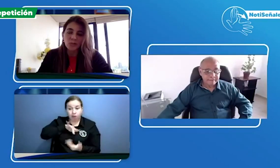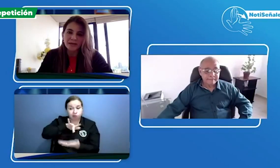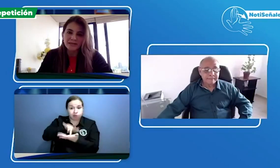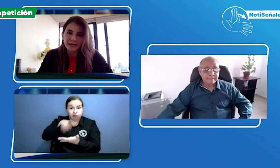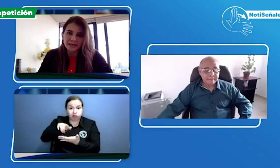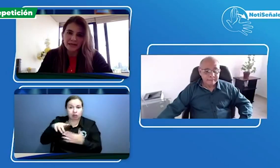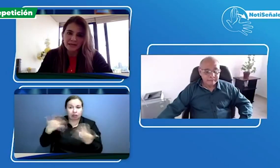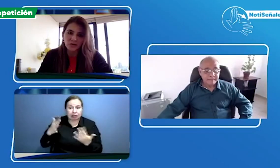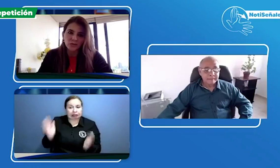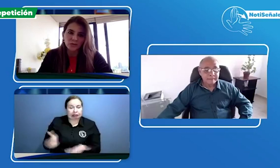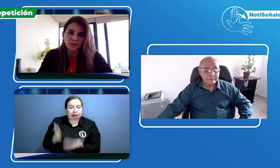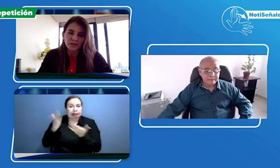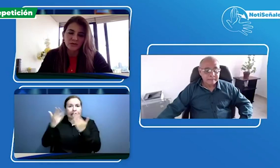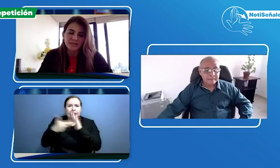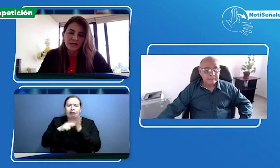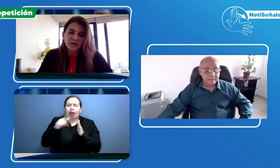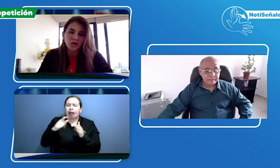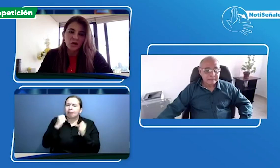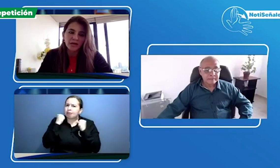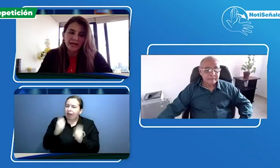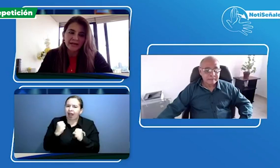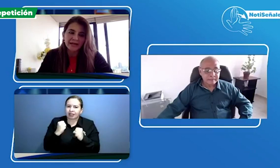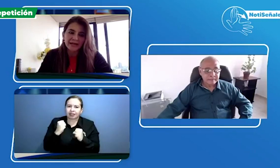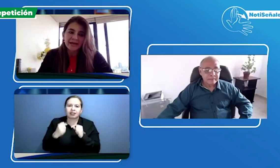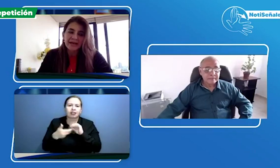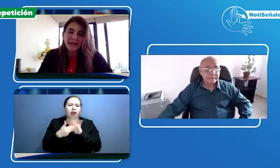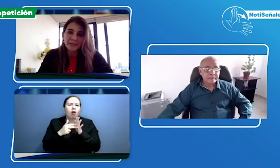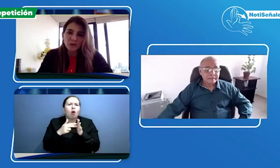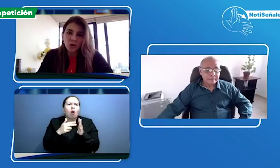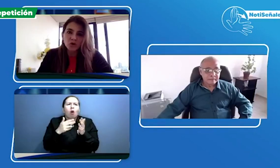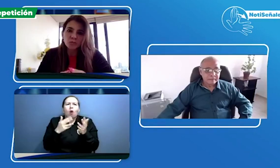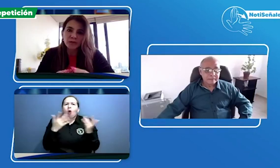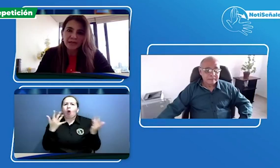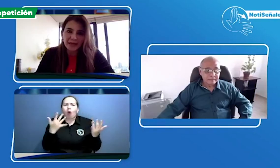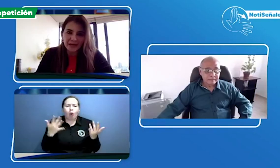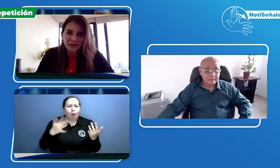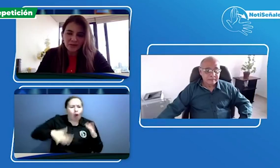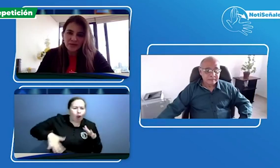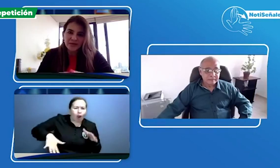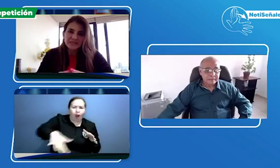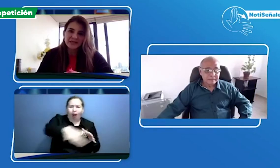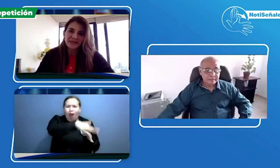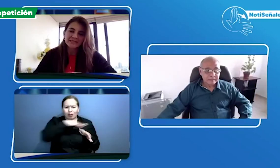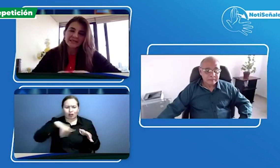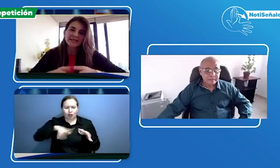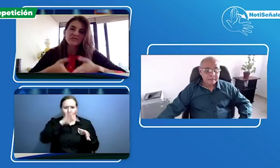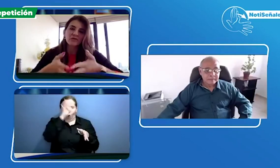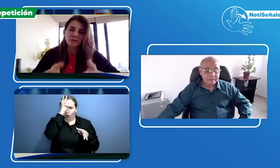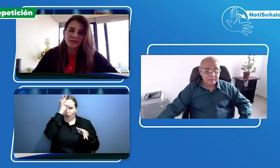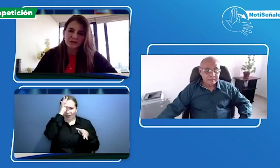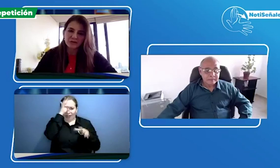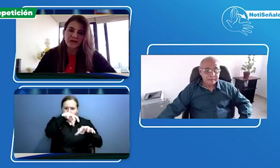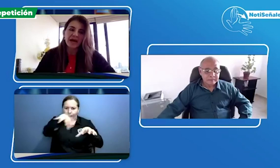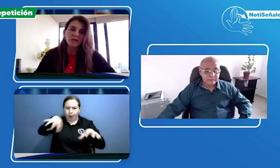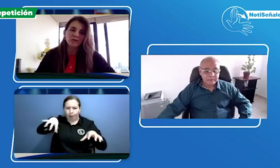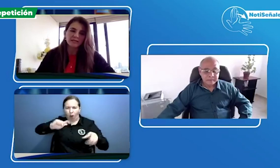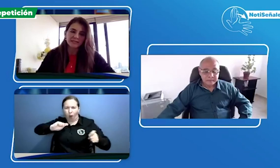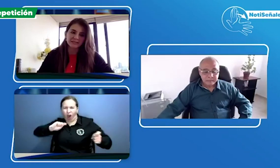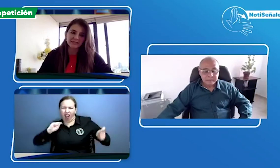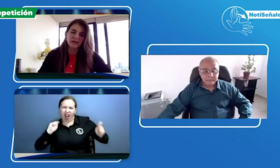más grande y este compromiso es lograr que el ámbito hospitalario se dé esa transformación a lo que está haciendo